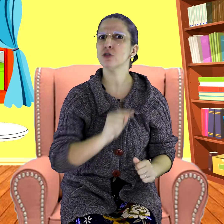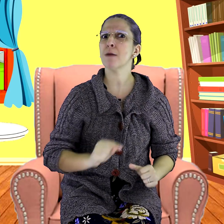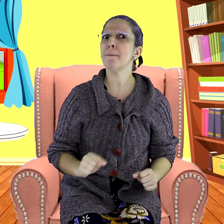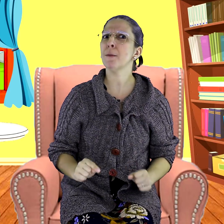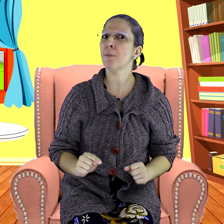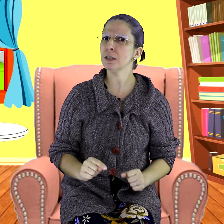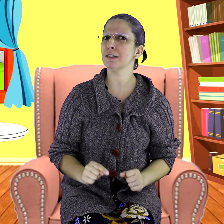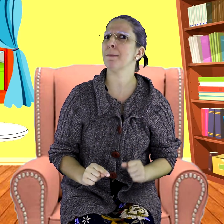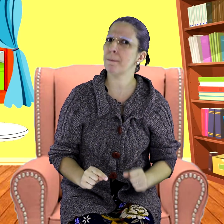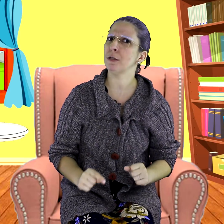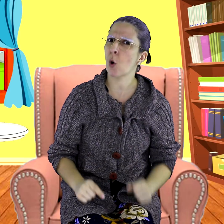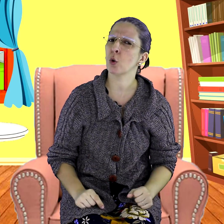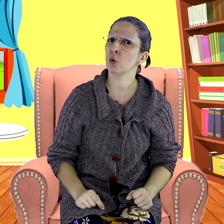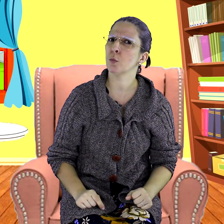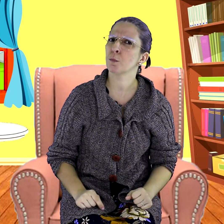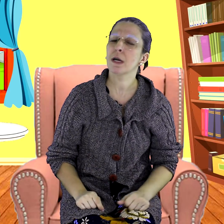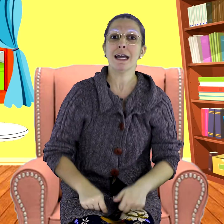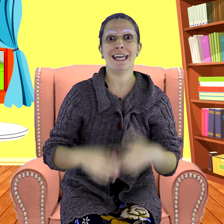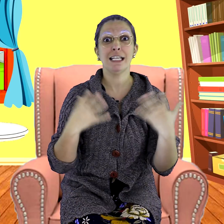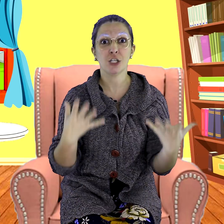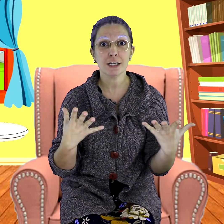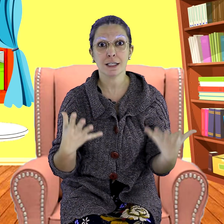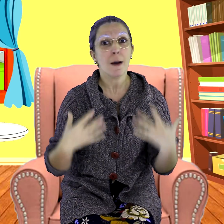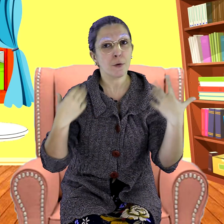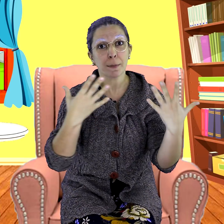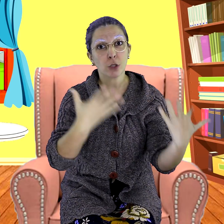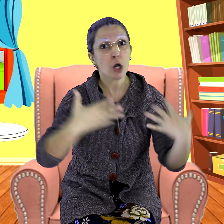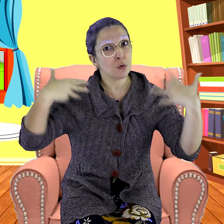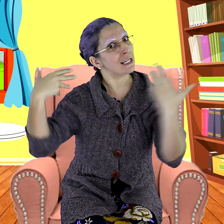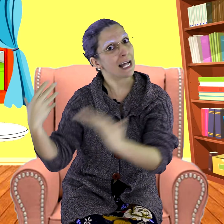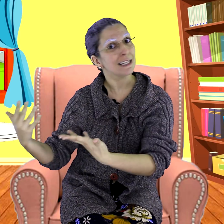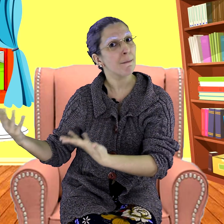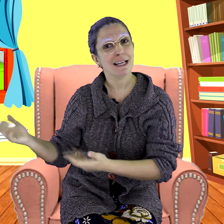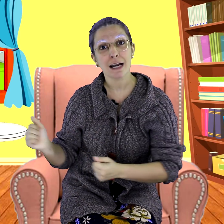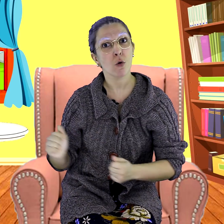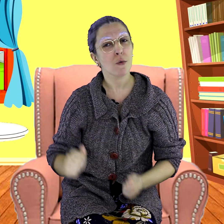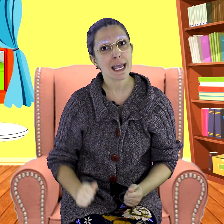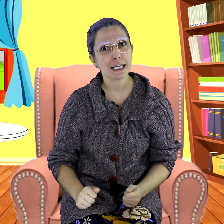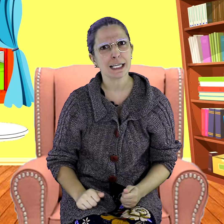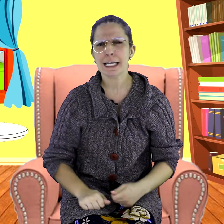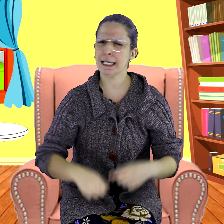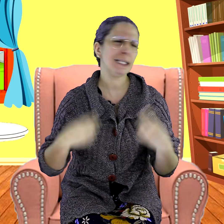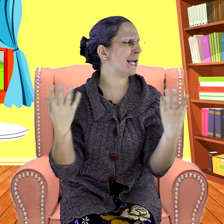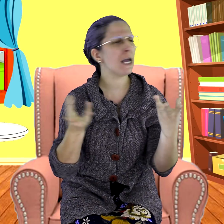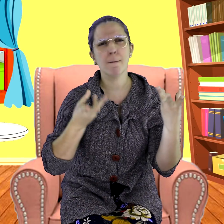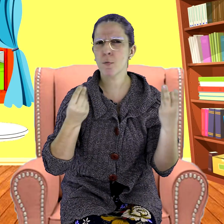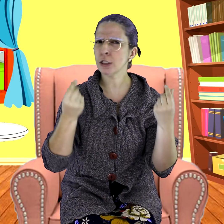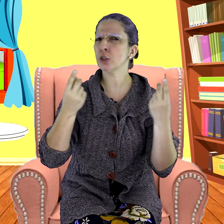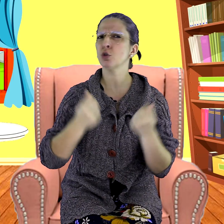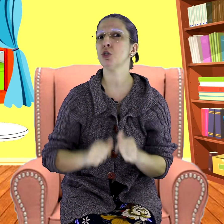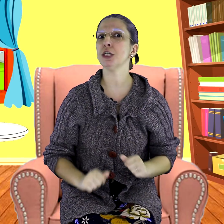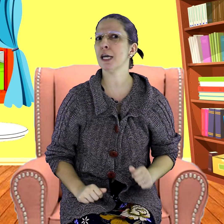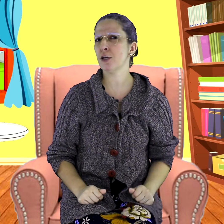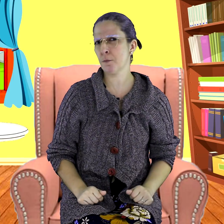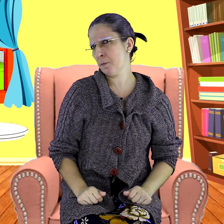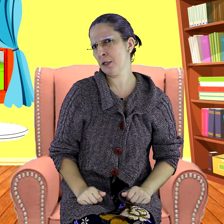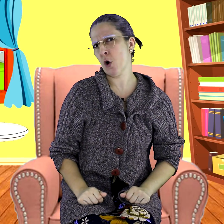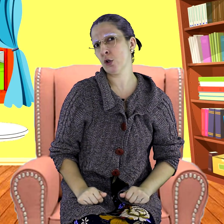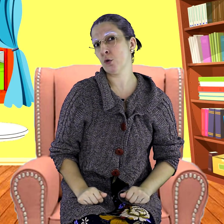uma proposta para Pinóquio. Ele disse para o Pinóquio ir lá trabalhar com ele e que daria muito dinheiro para o Pinóquio.